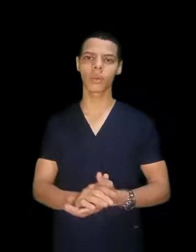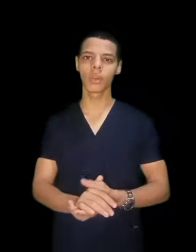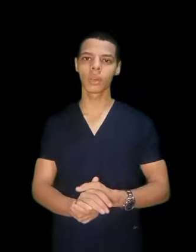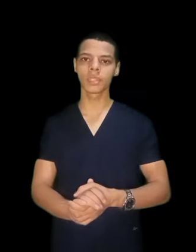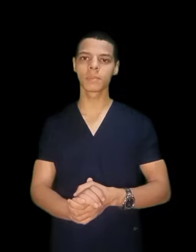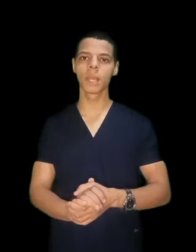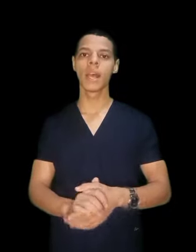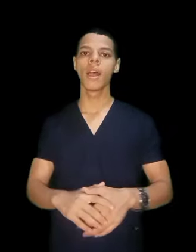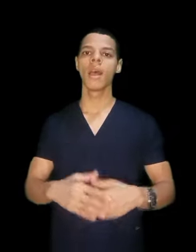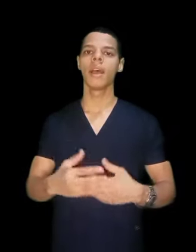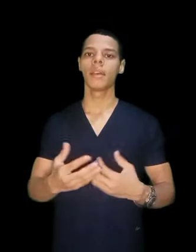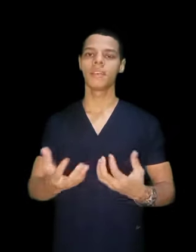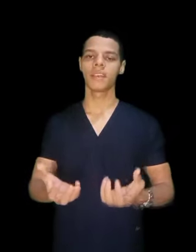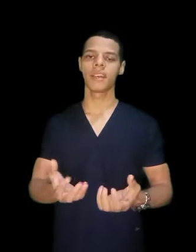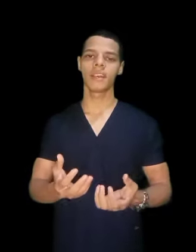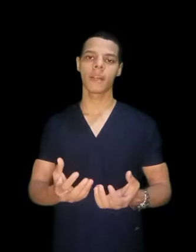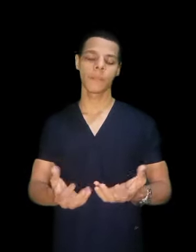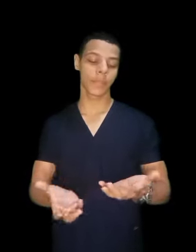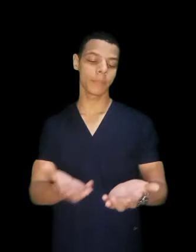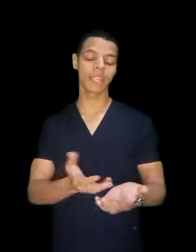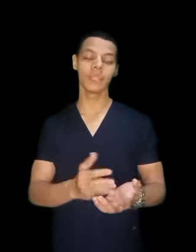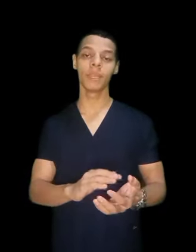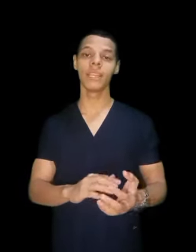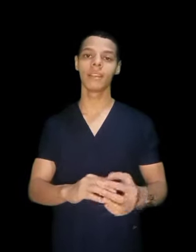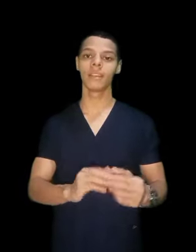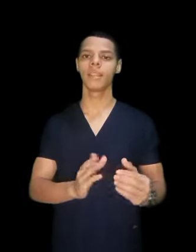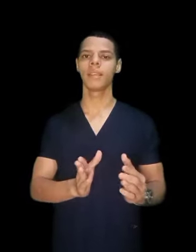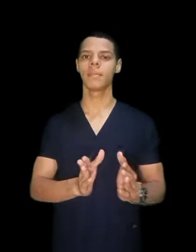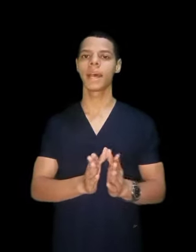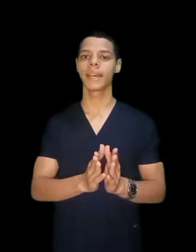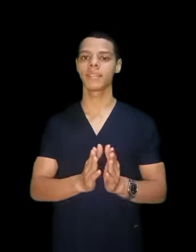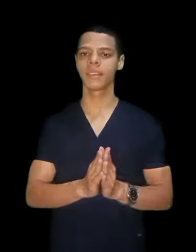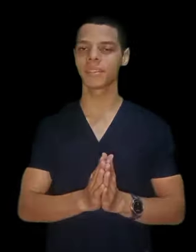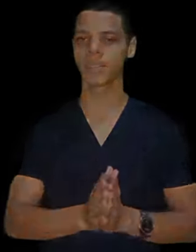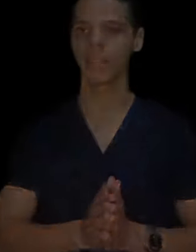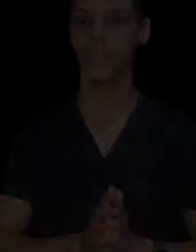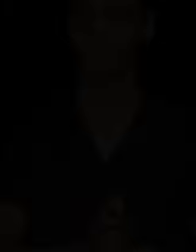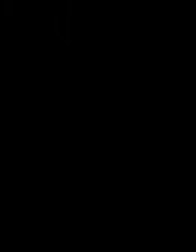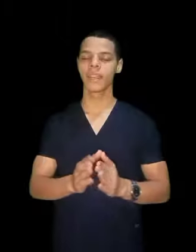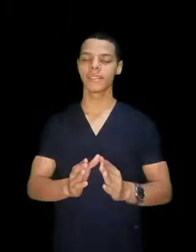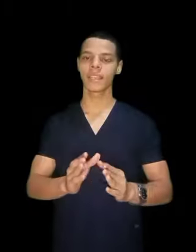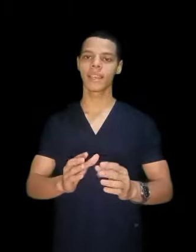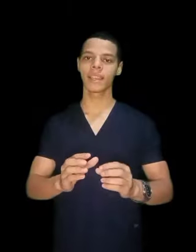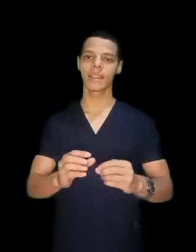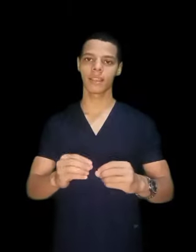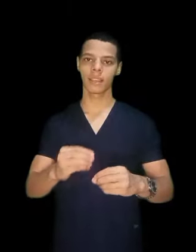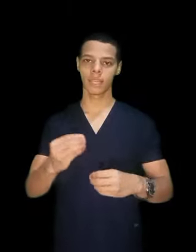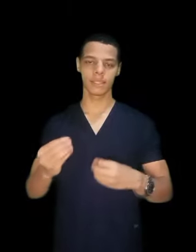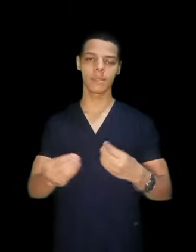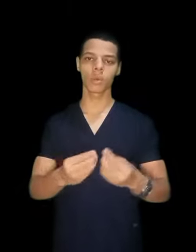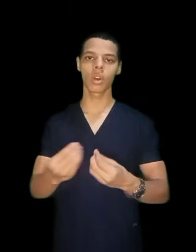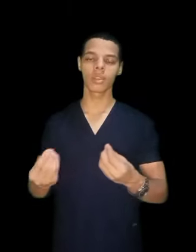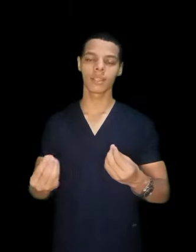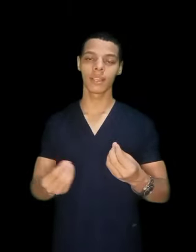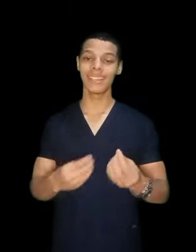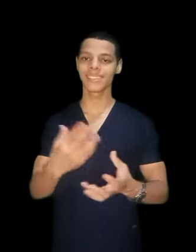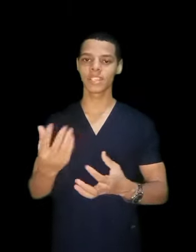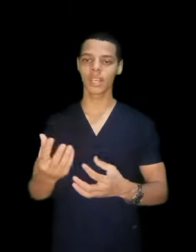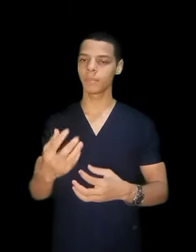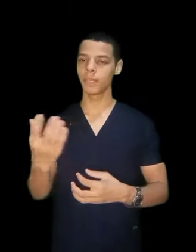على كل القسم فتبدأ تميل معهد فن صحي لذلك دي المقارنة ليتنشأت